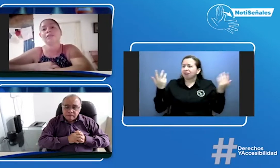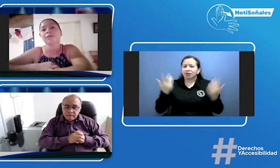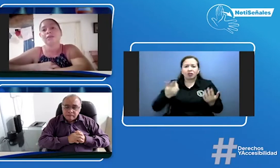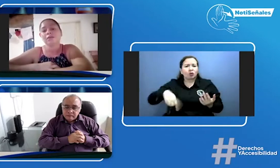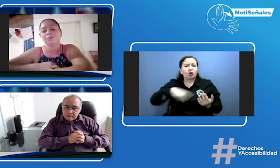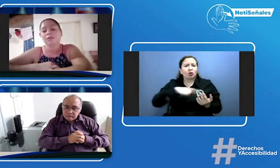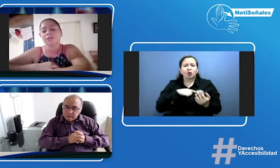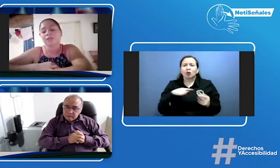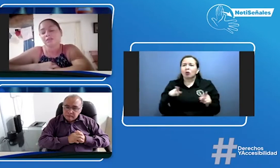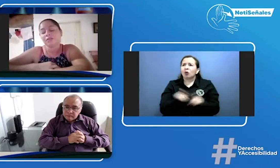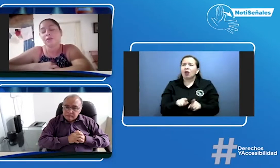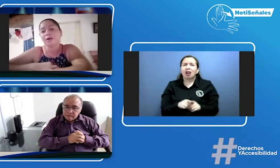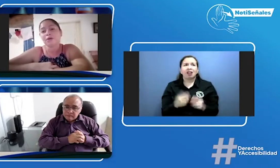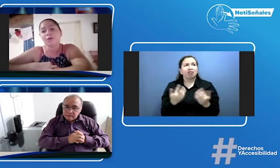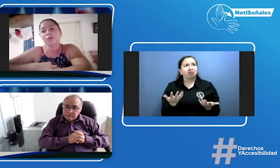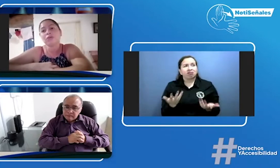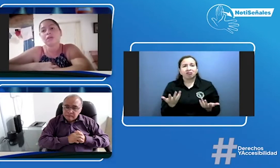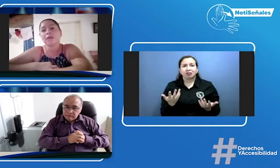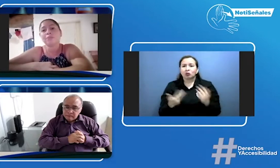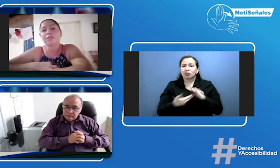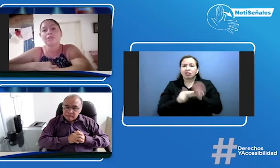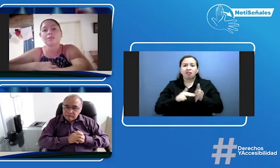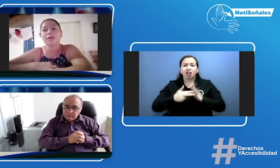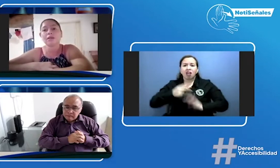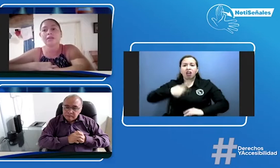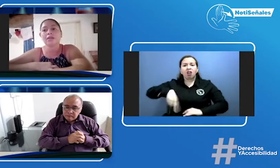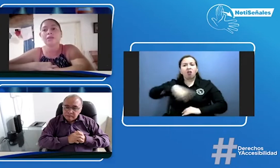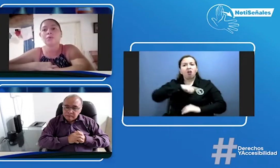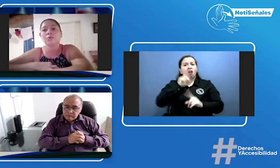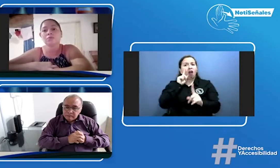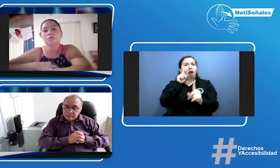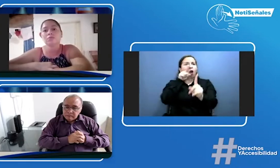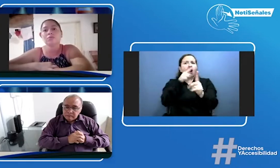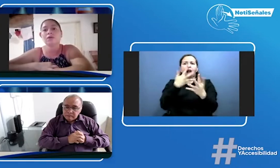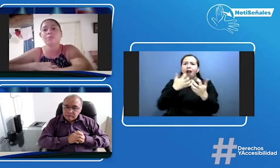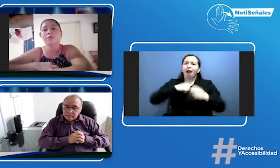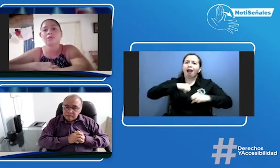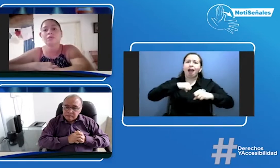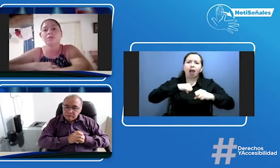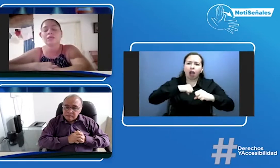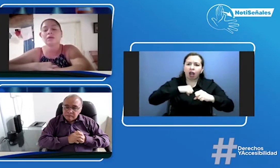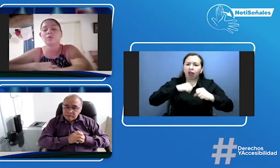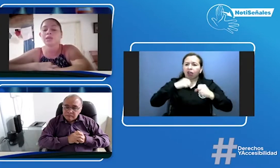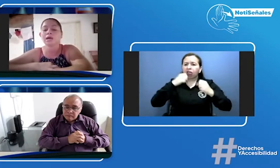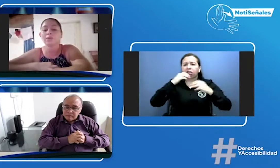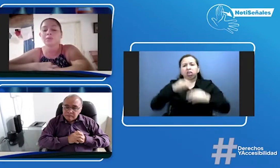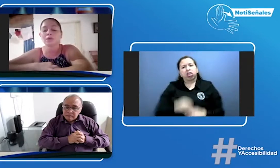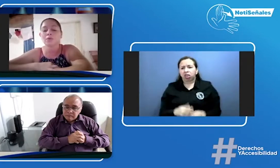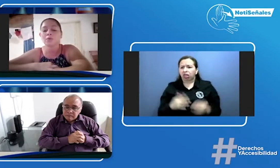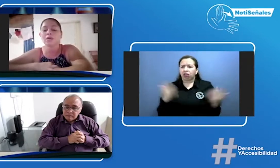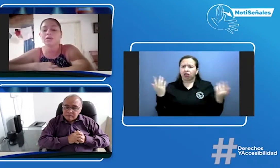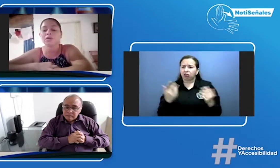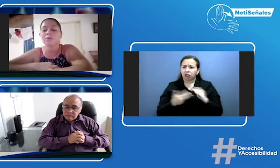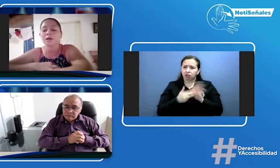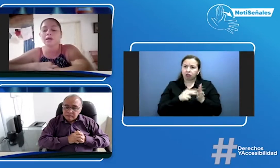pues nos bajó todas las expectativas que teníamos ya porque de verdad contábamos que el juez iba a